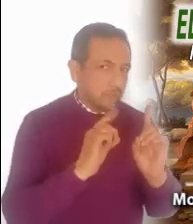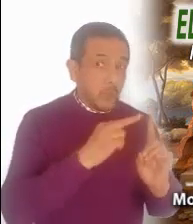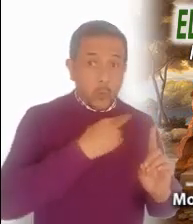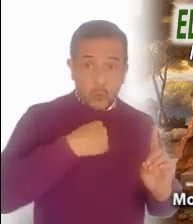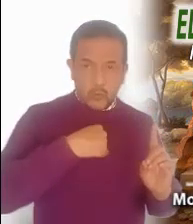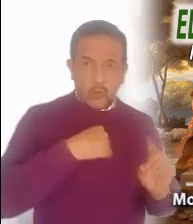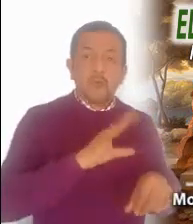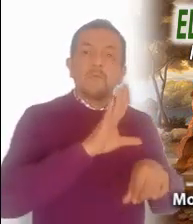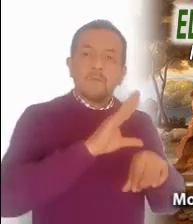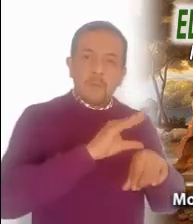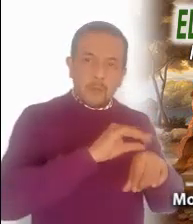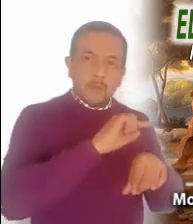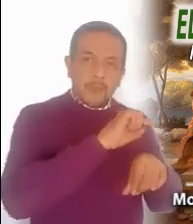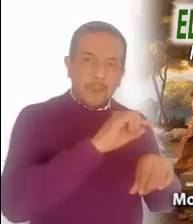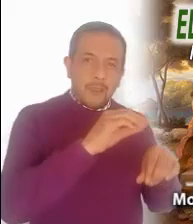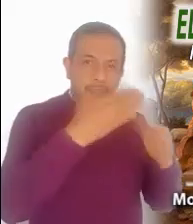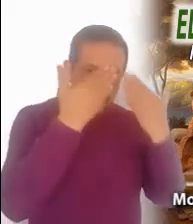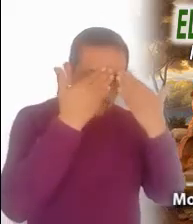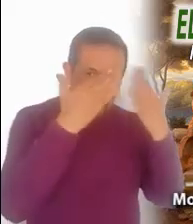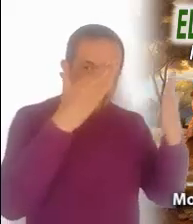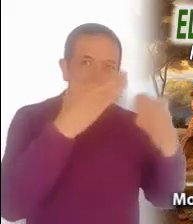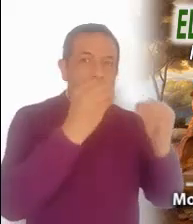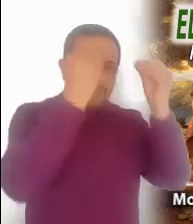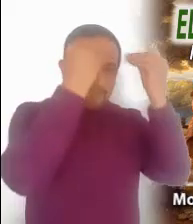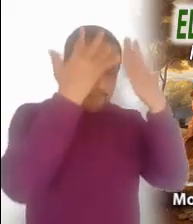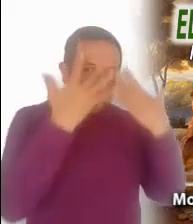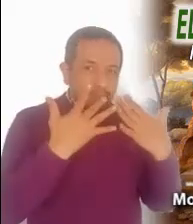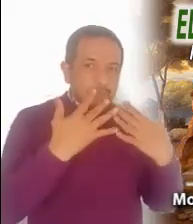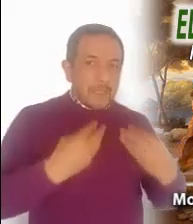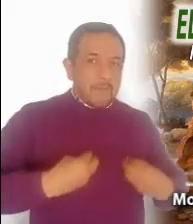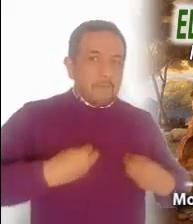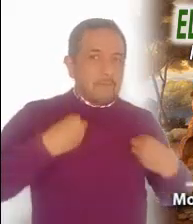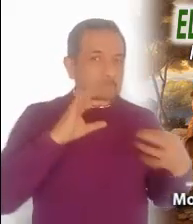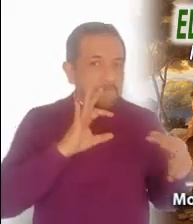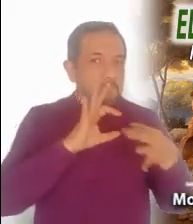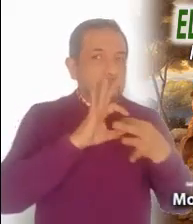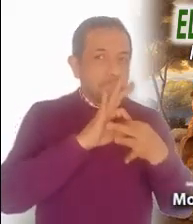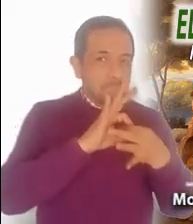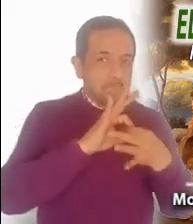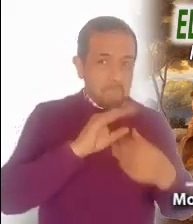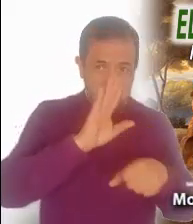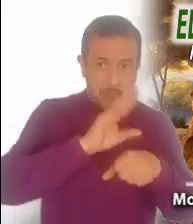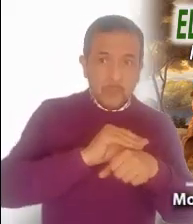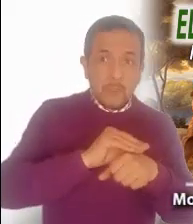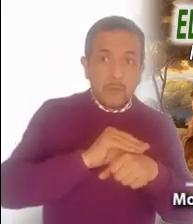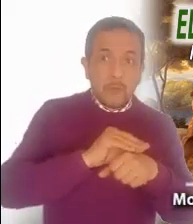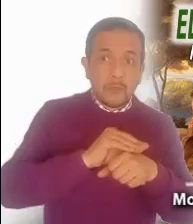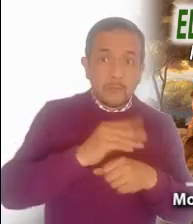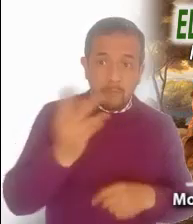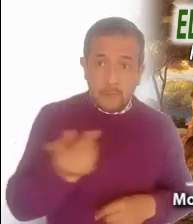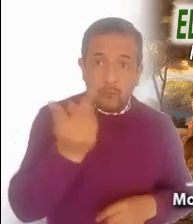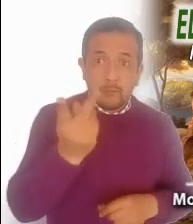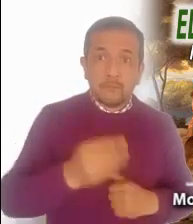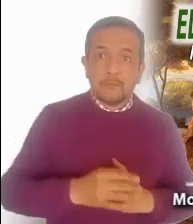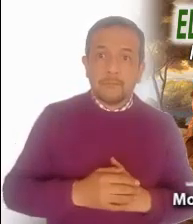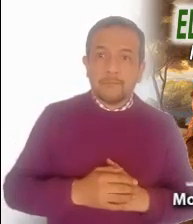nos dejamos enseñar, nos dejamos iluminar en nuestra vida por esa palabra que nos da